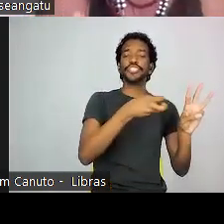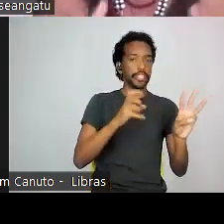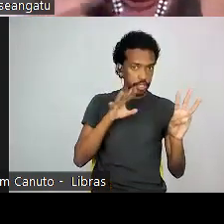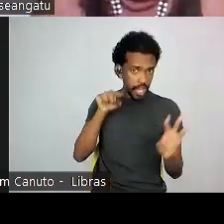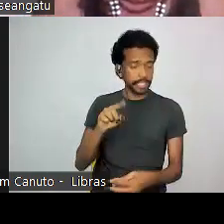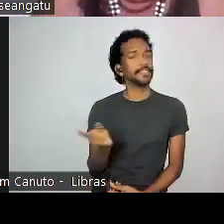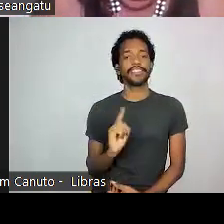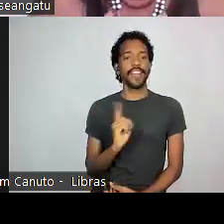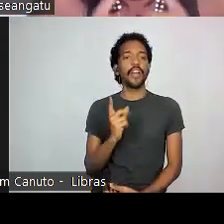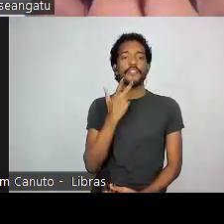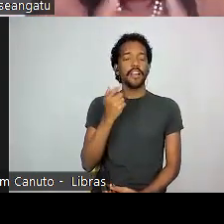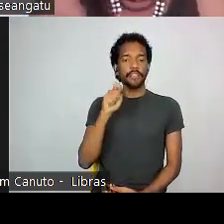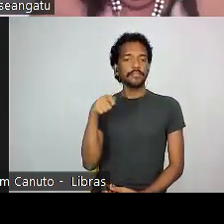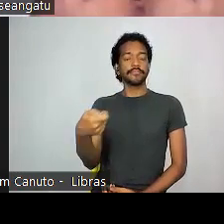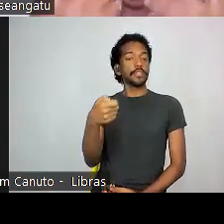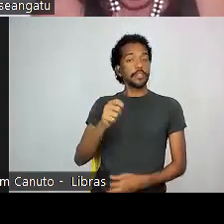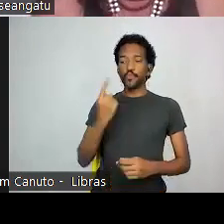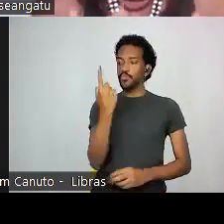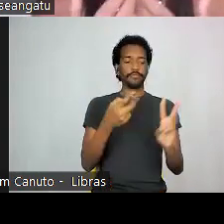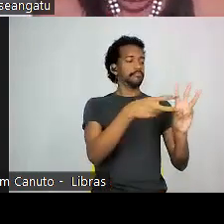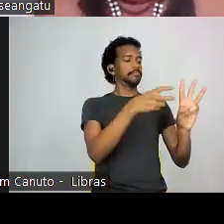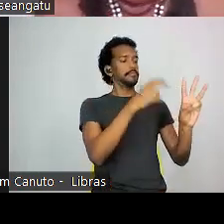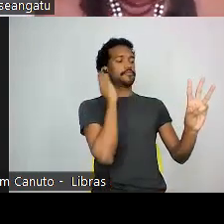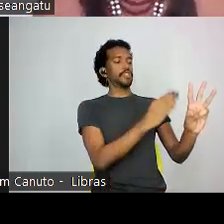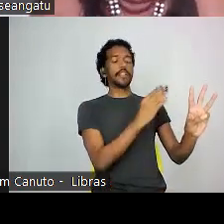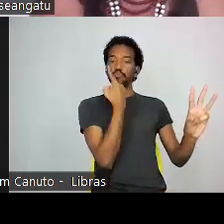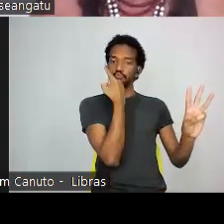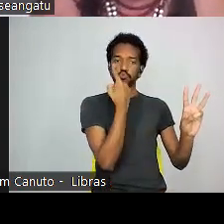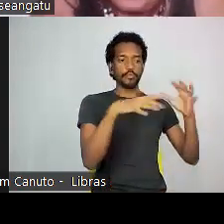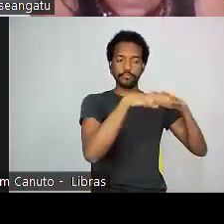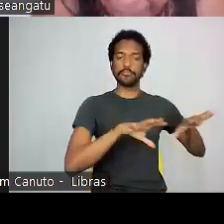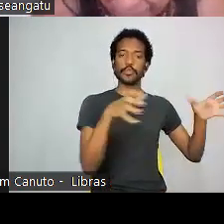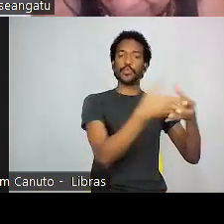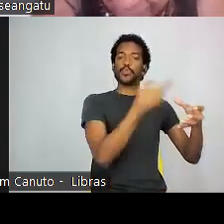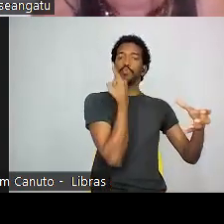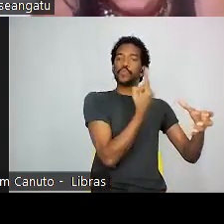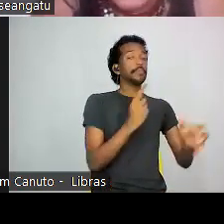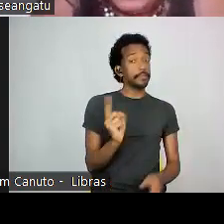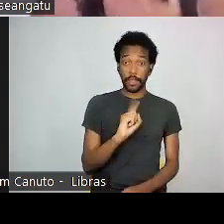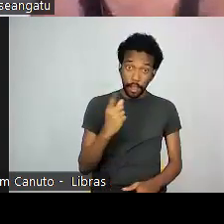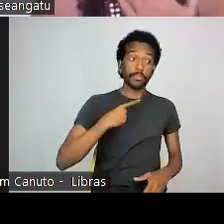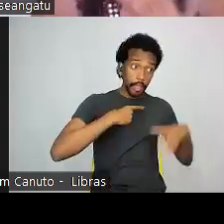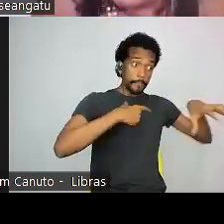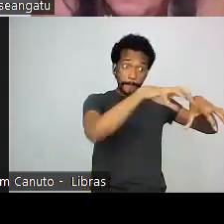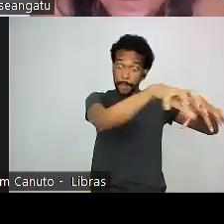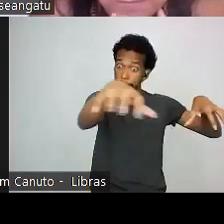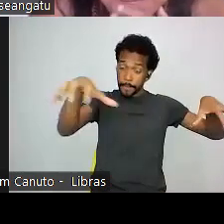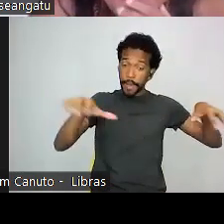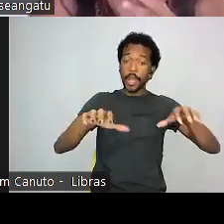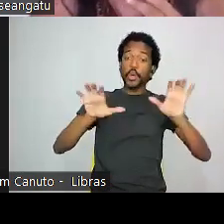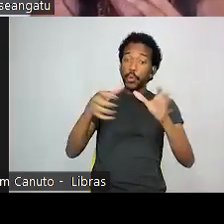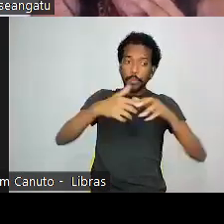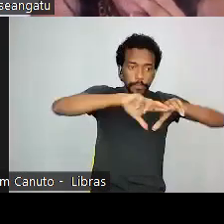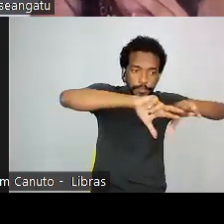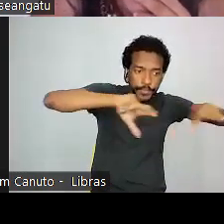um só, nós temos diferentes processos históricos e de relações históricas, tá certo? Essa fina percepção,